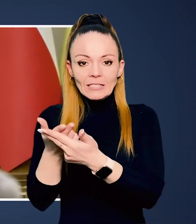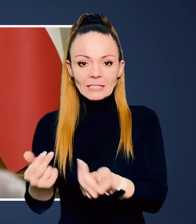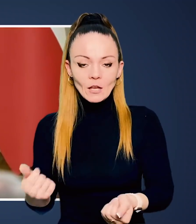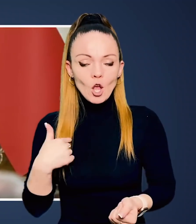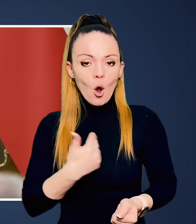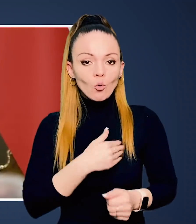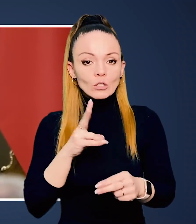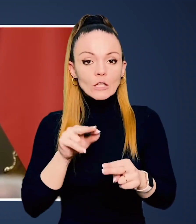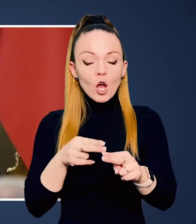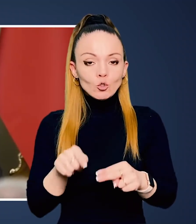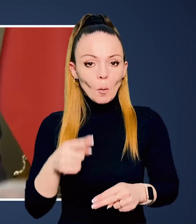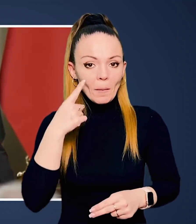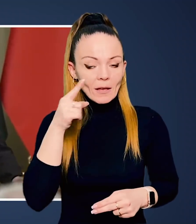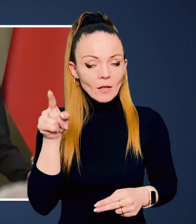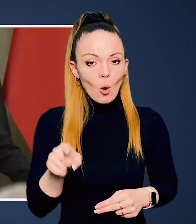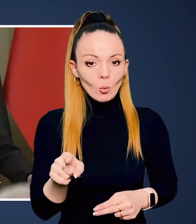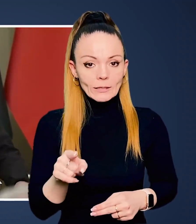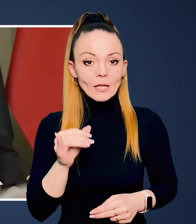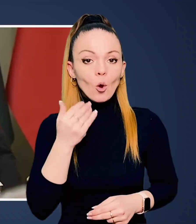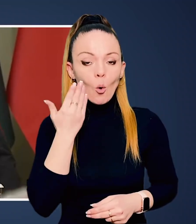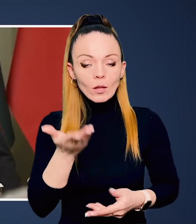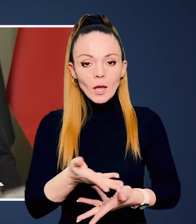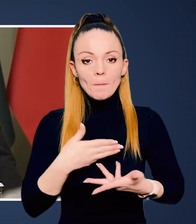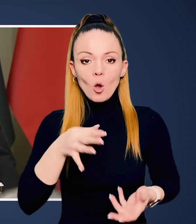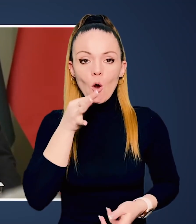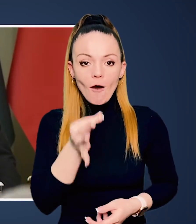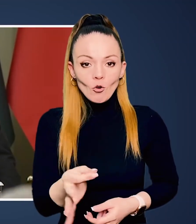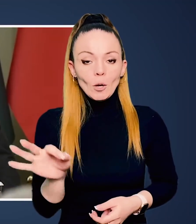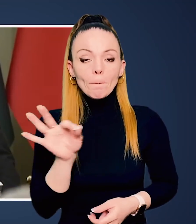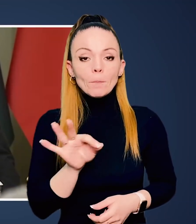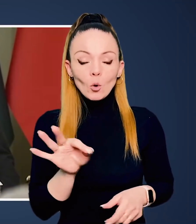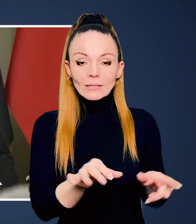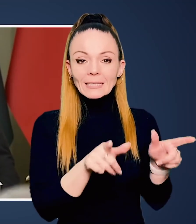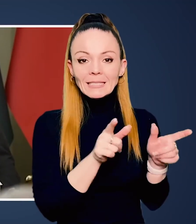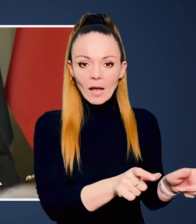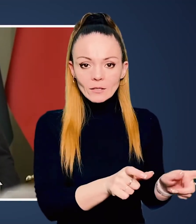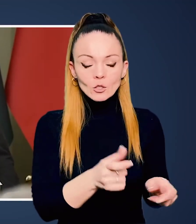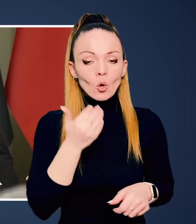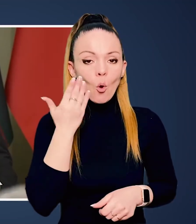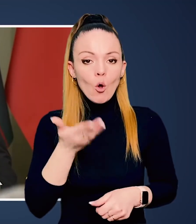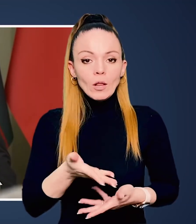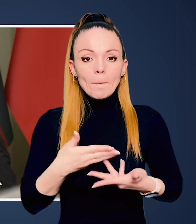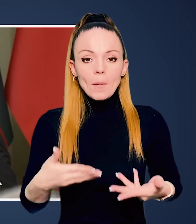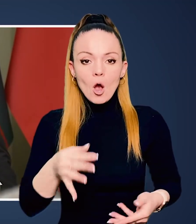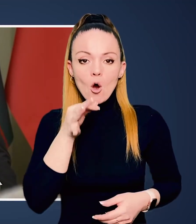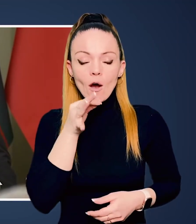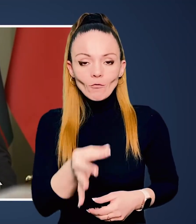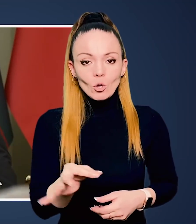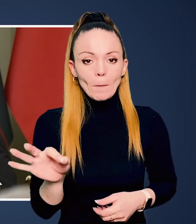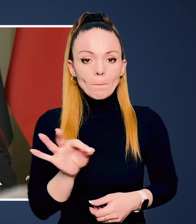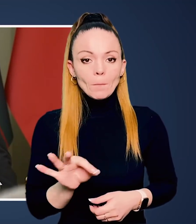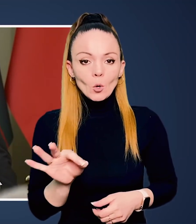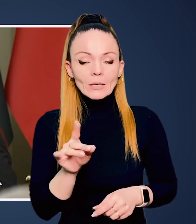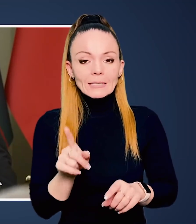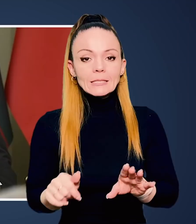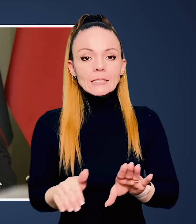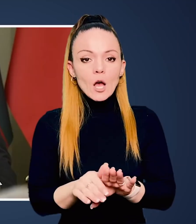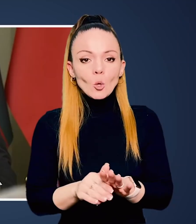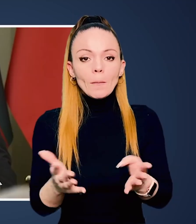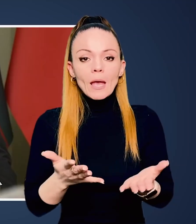визнає. Я хочу на цьому наголосити. І коли ми говоримо про санкції, коли говоримо про